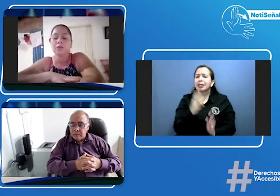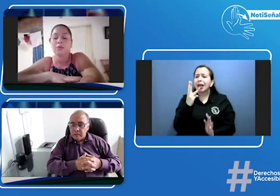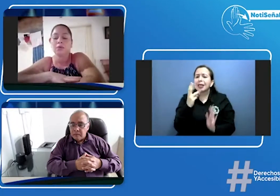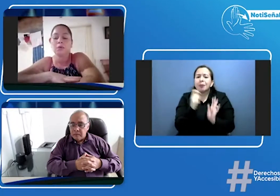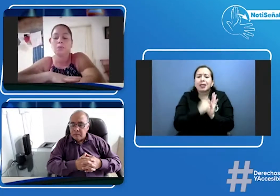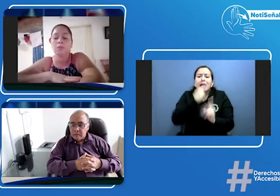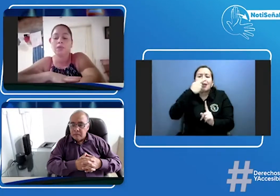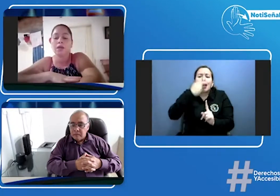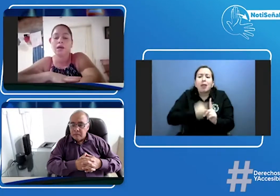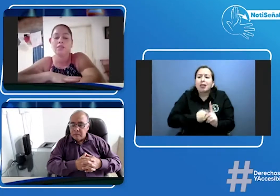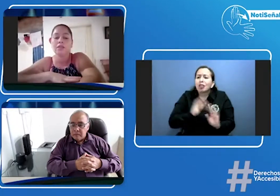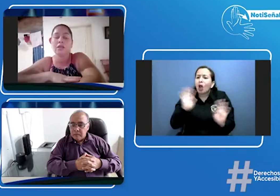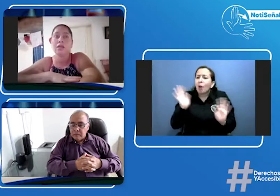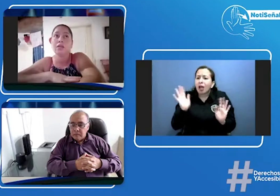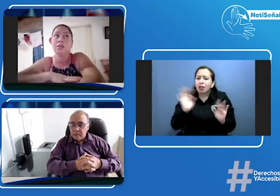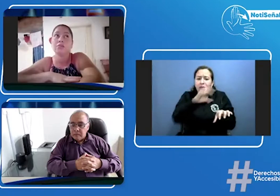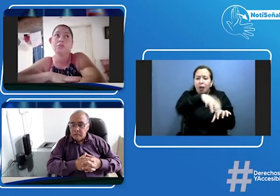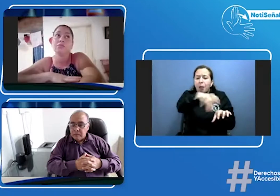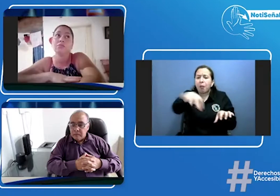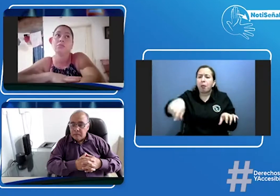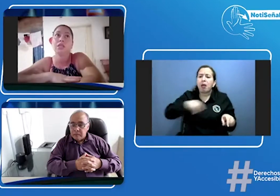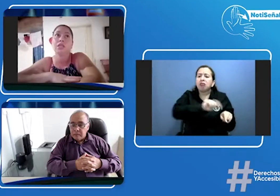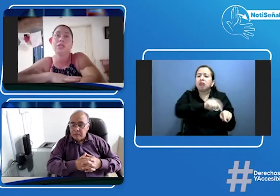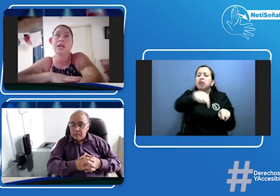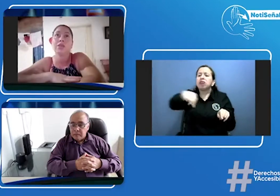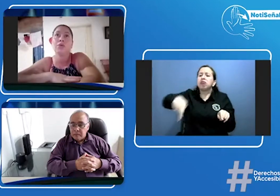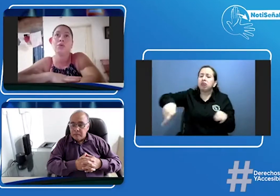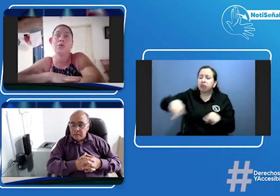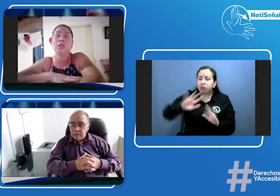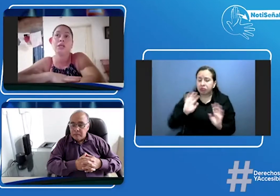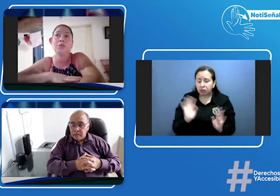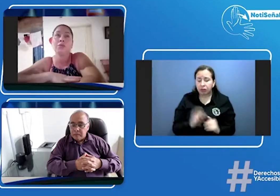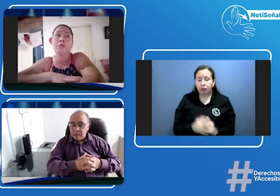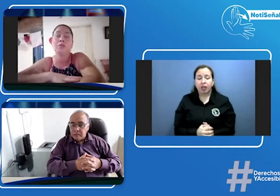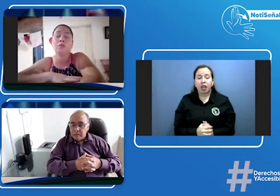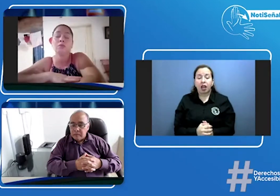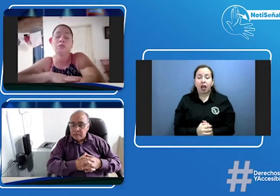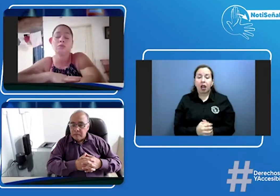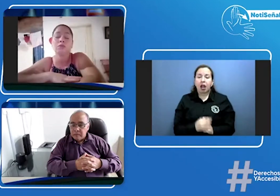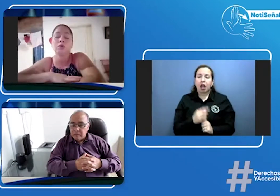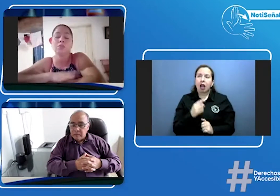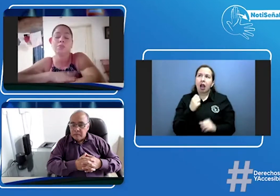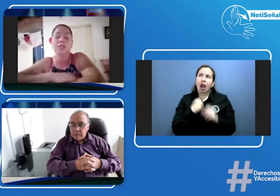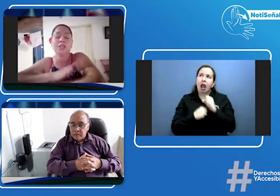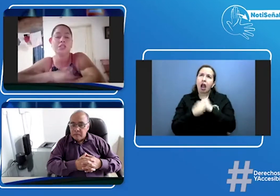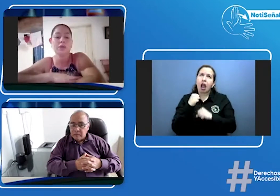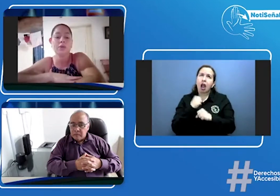hace tres el año en el año dos mil diecinueve